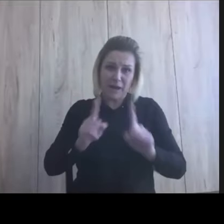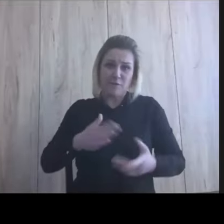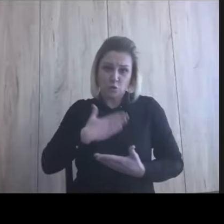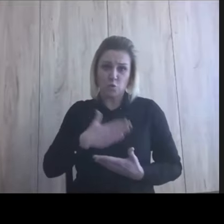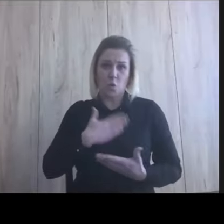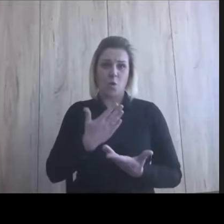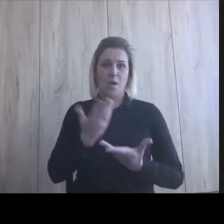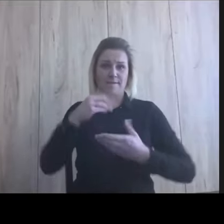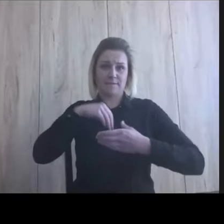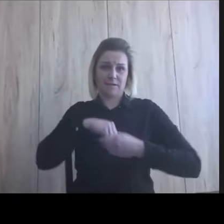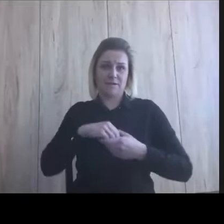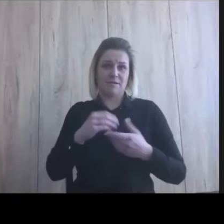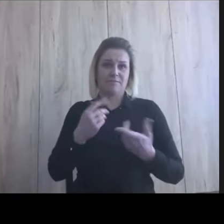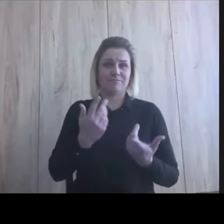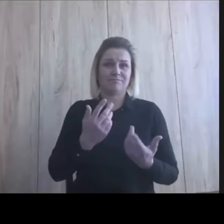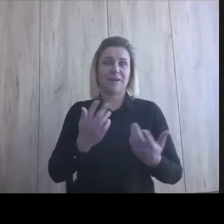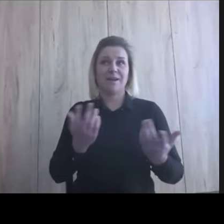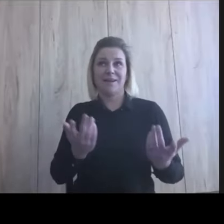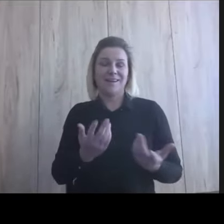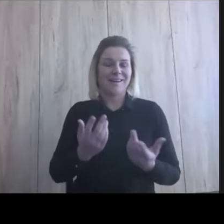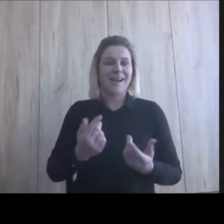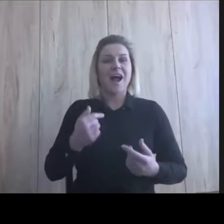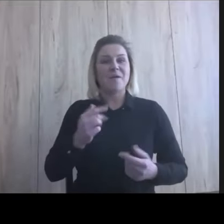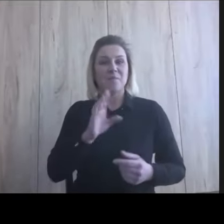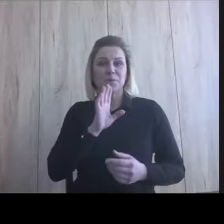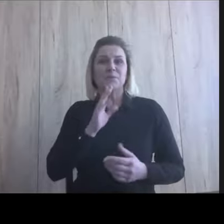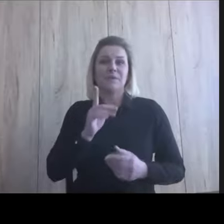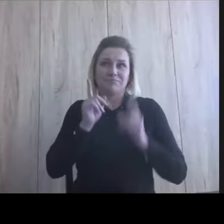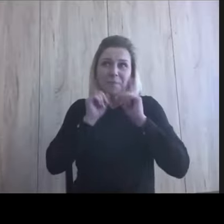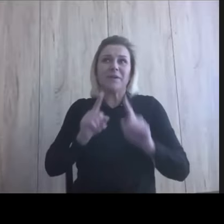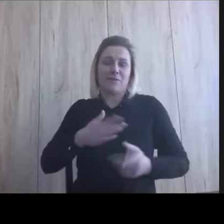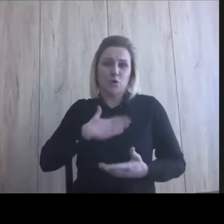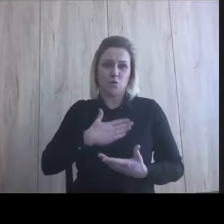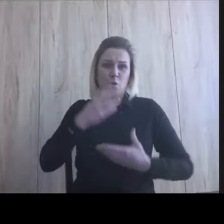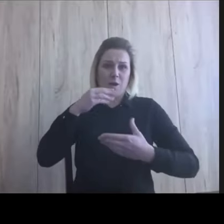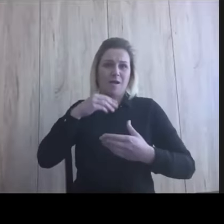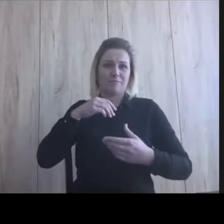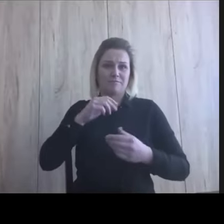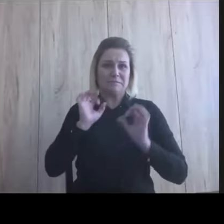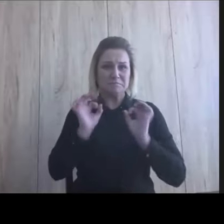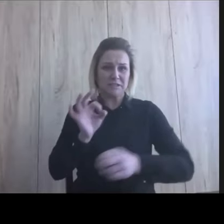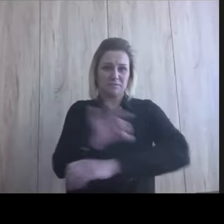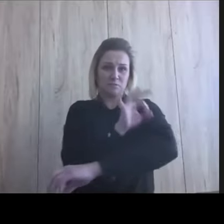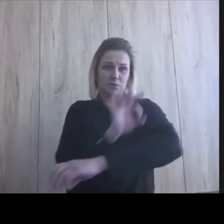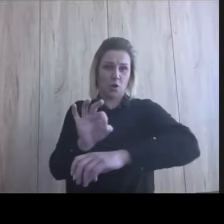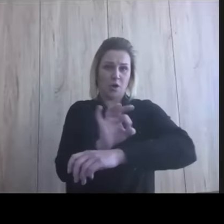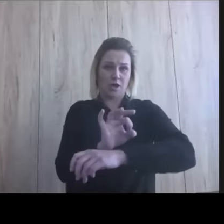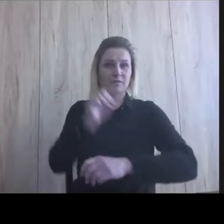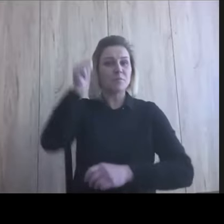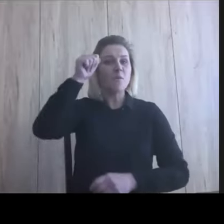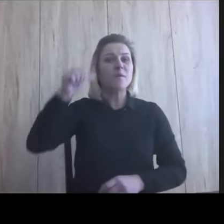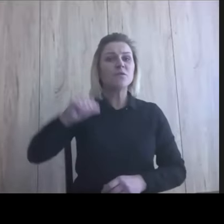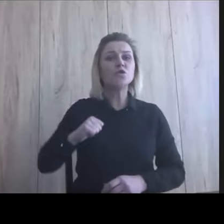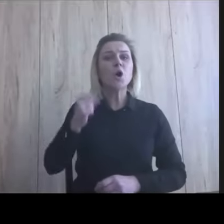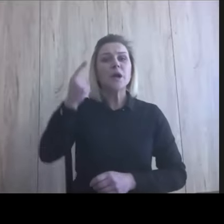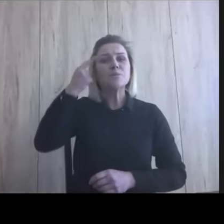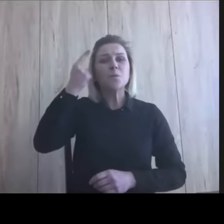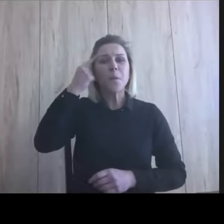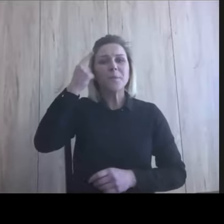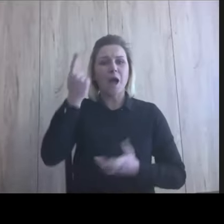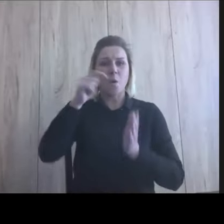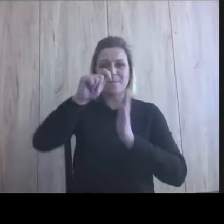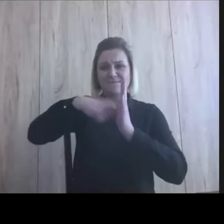nie chciałbym, żeby to jakoś zabrzmiało, myślę. Ale ja naprawdę wiedziałem, że ten projekt jest dobry. W czaju sobie przypomniałem film Temple Garden